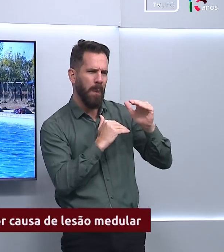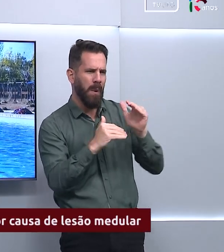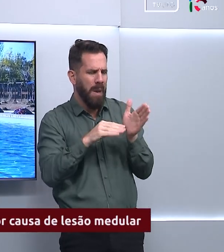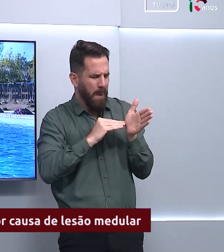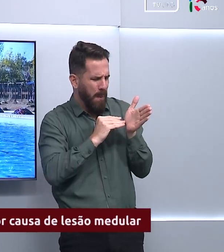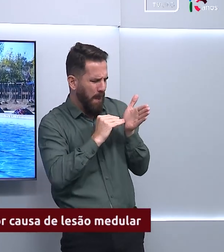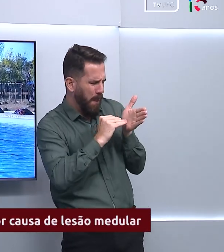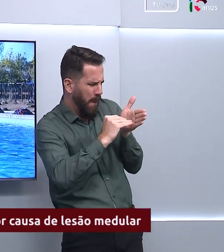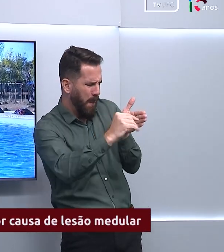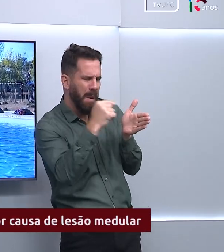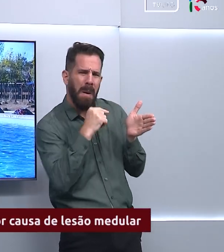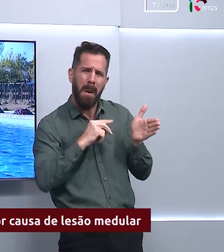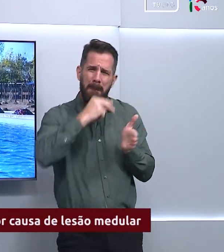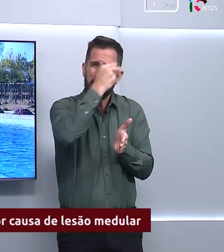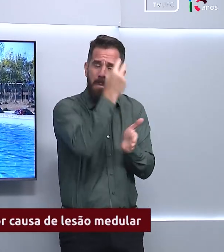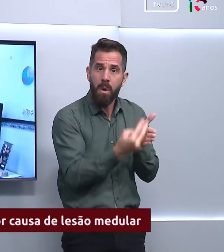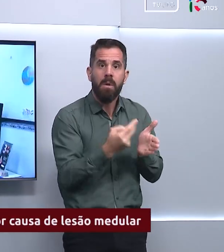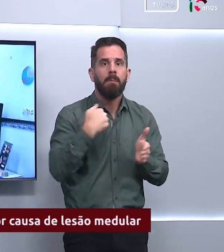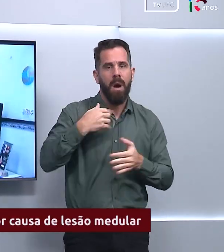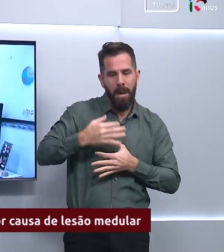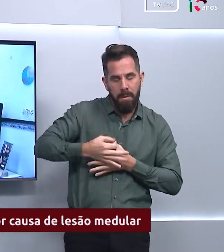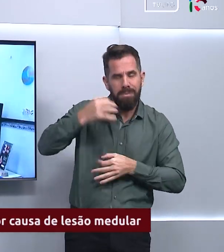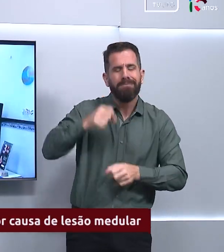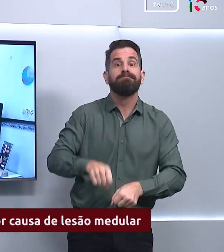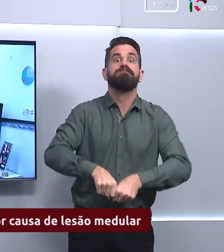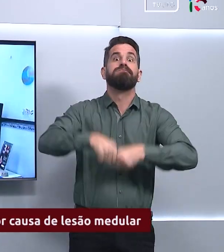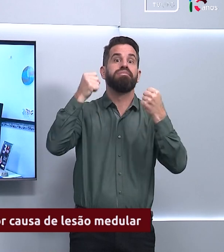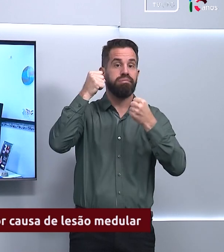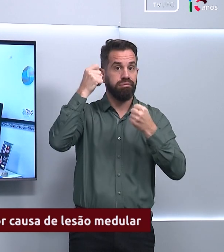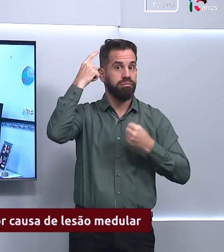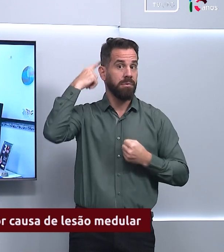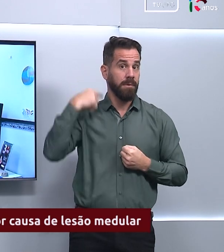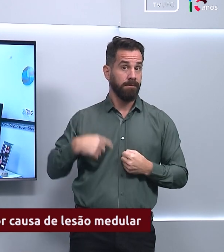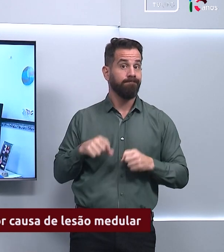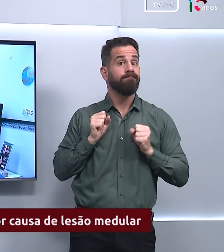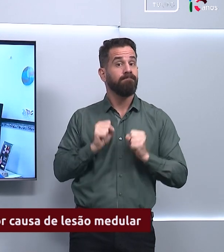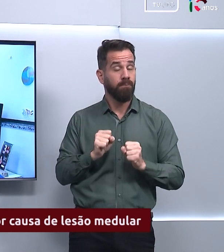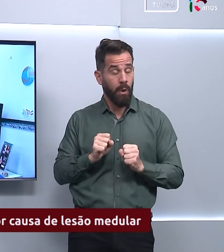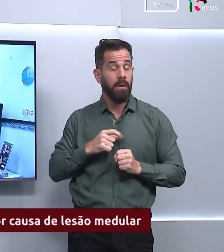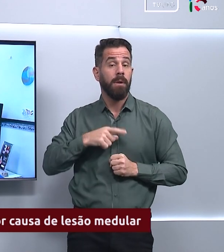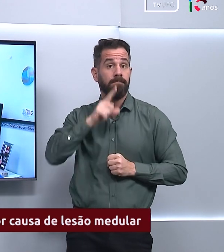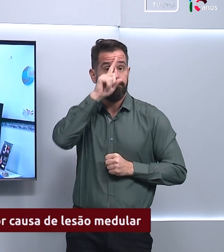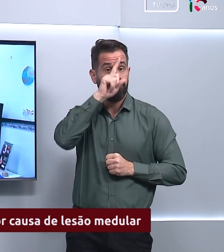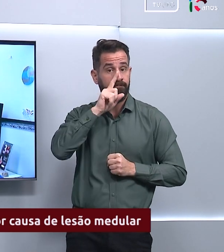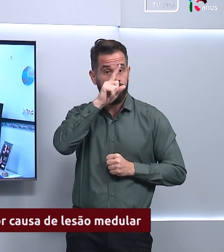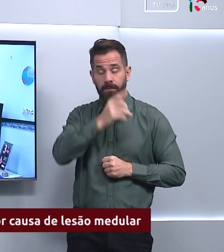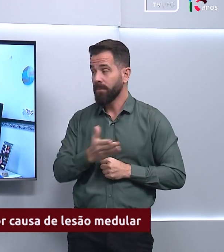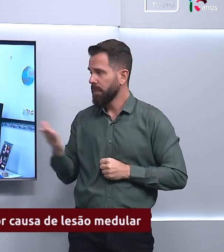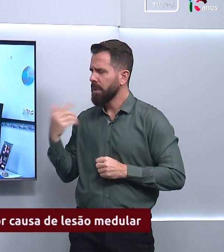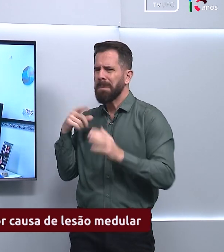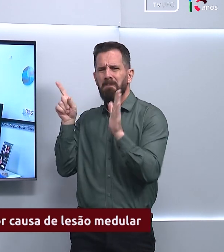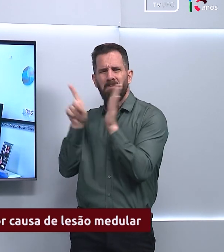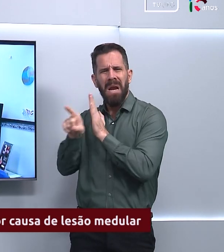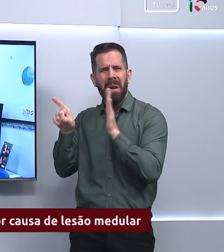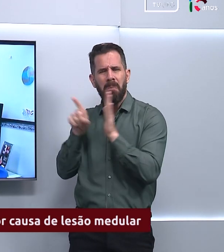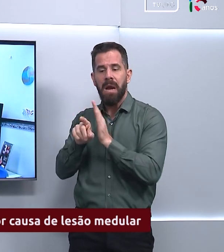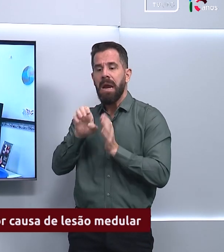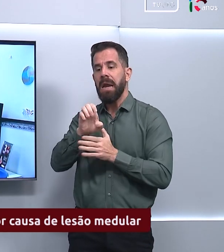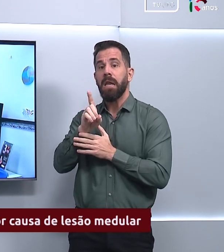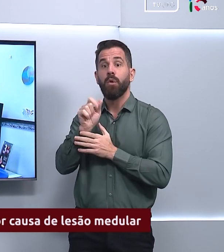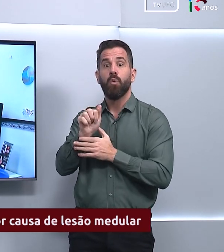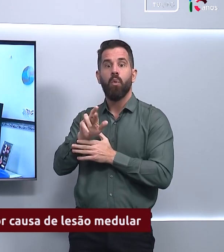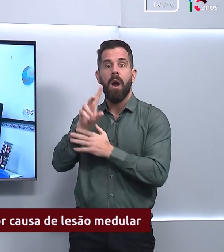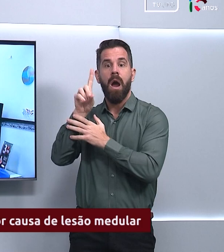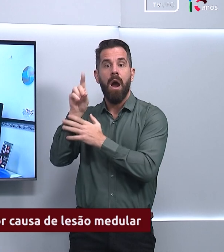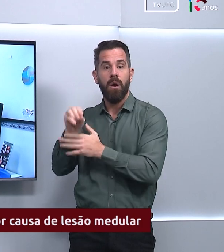consequências sobre isso nós conversamos com Eduardo Carneiro ele é gerente de reabilitação física